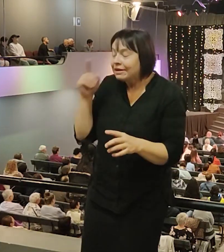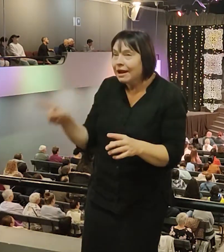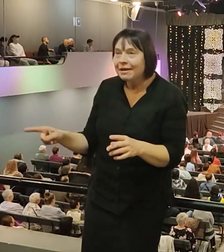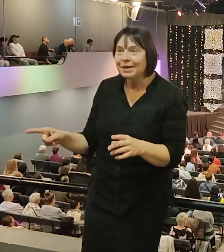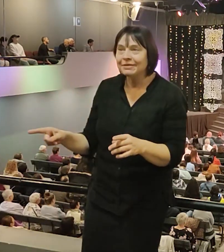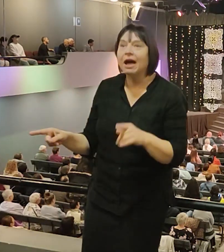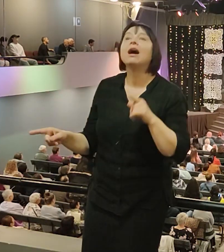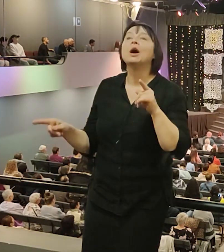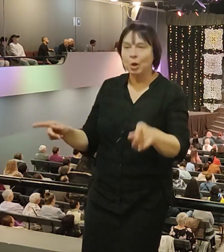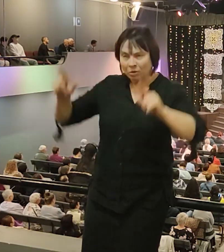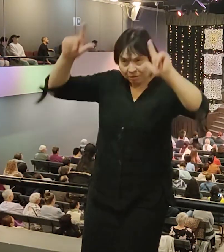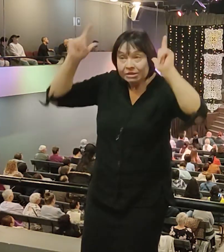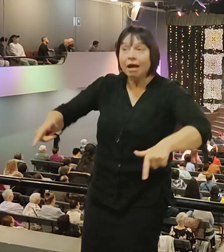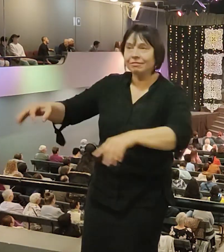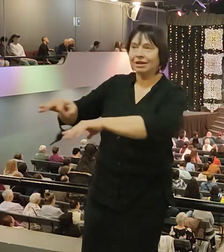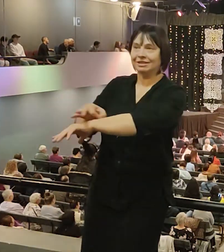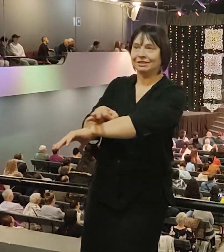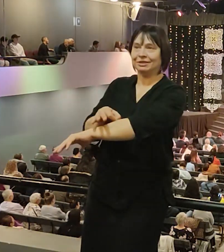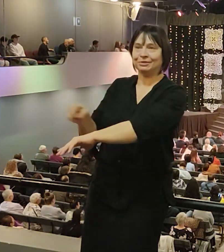изоляция из семьи,